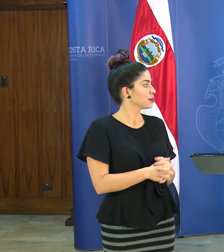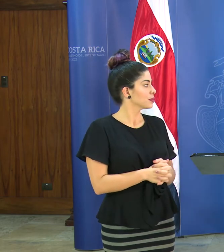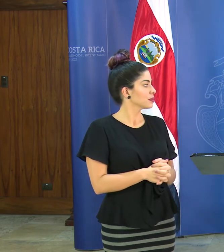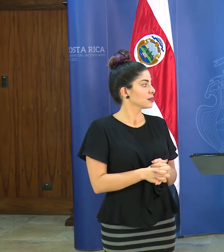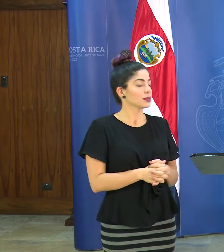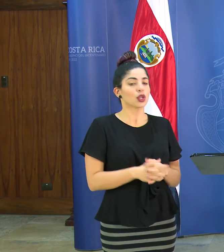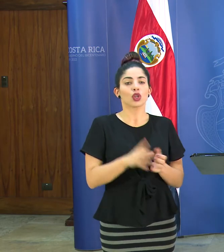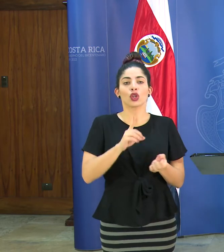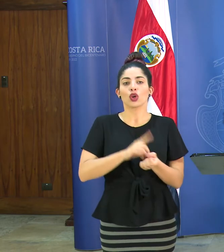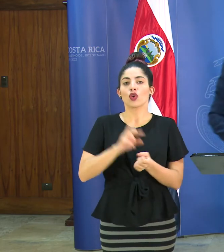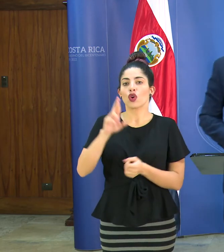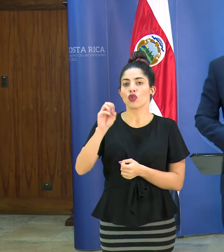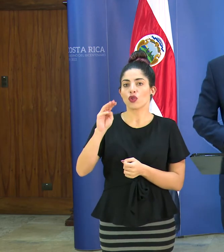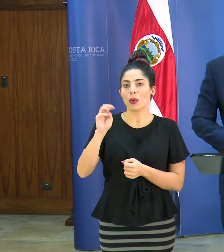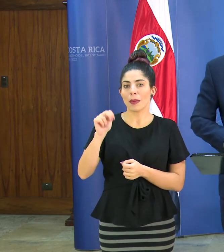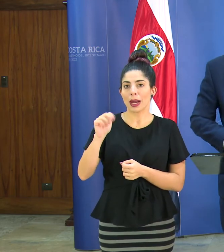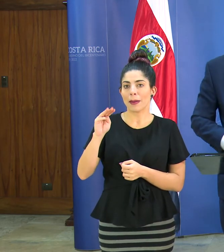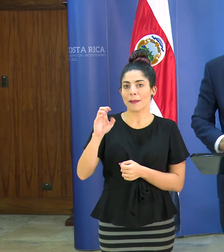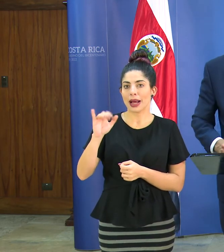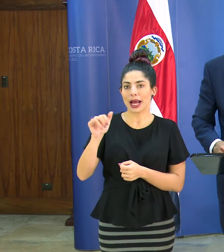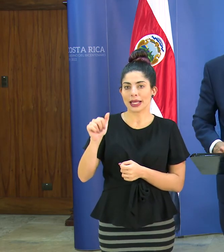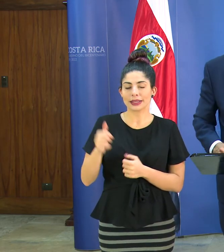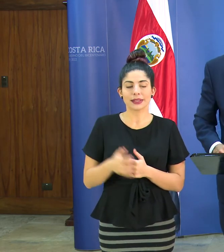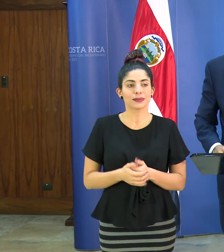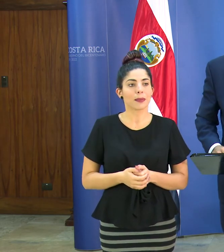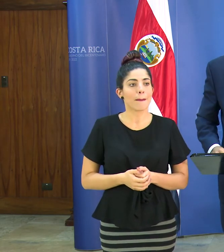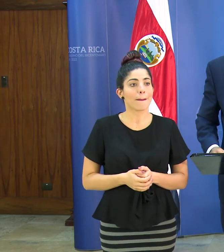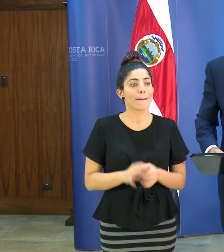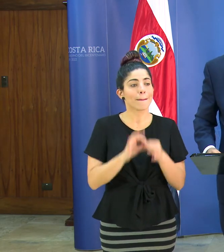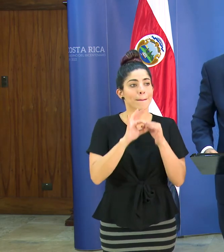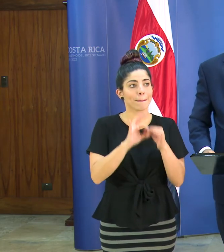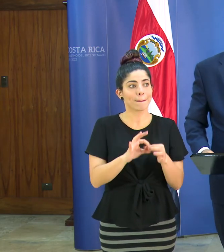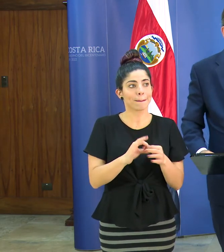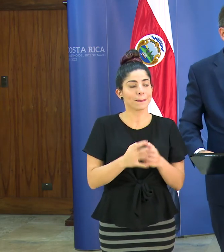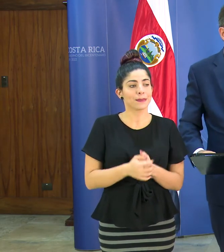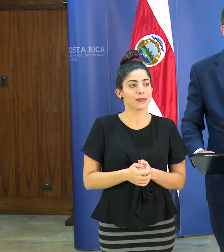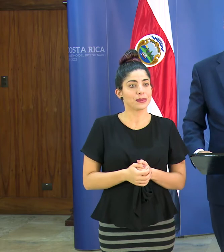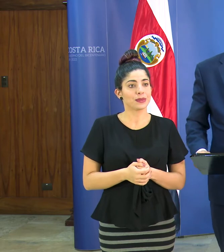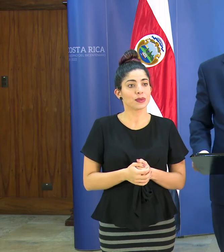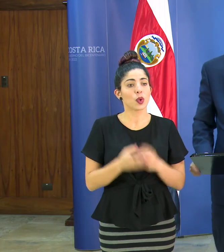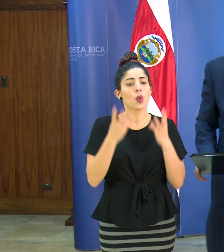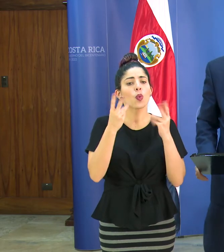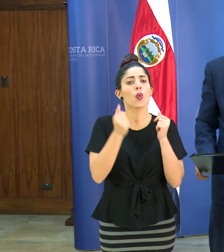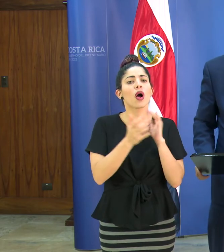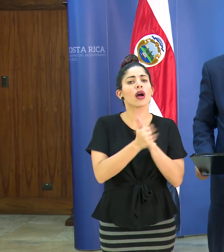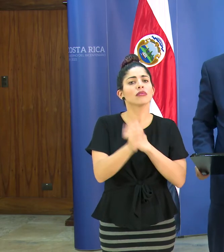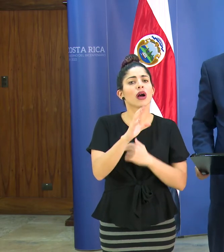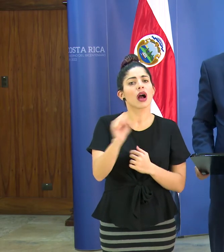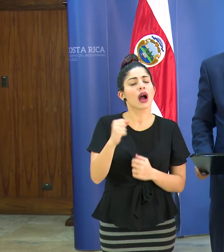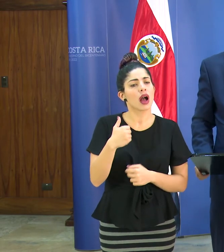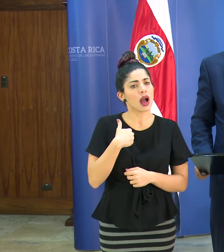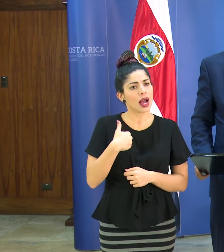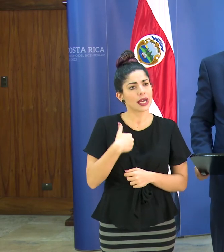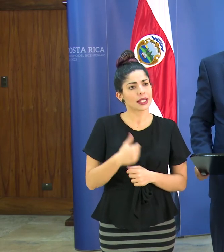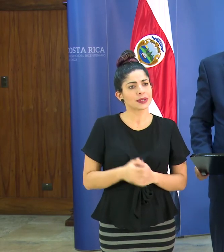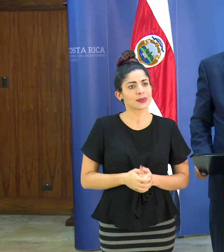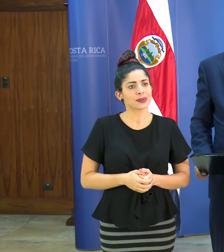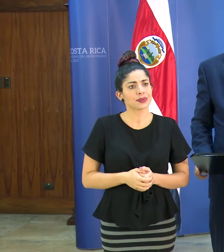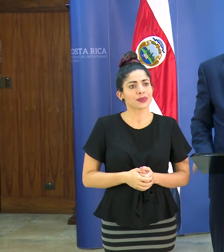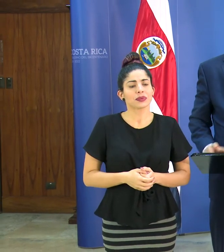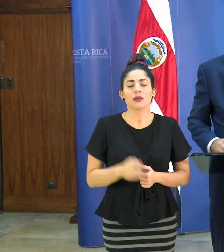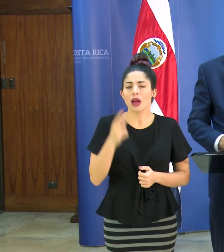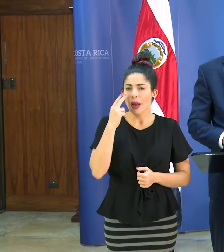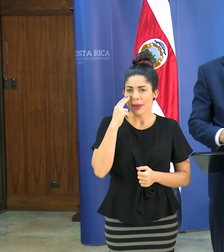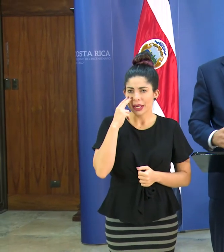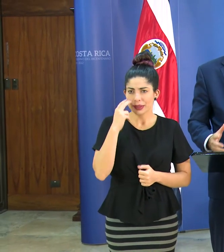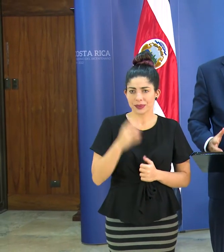doctor Román Macaya presidente de la caja Costa Ricencia respecto a la a la capacidad de la caja a ver